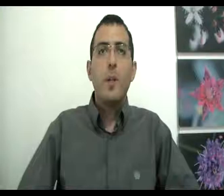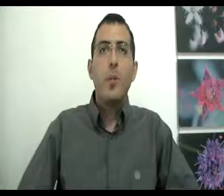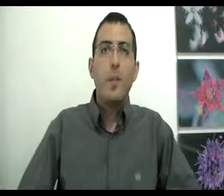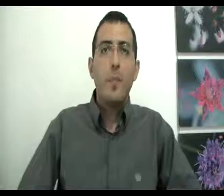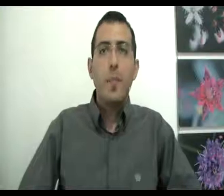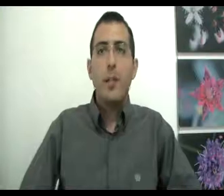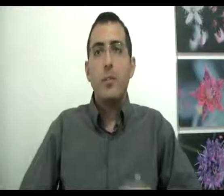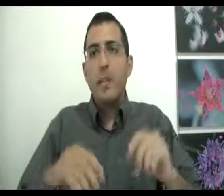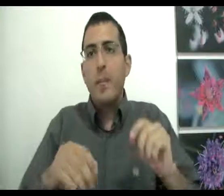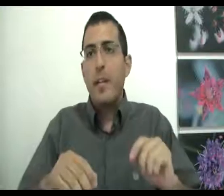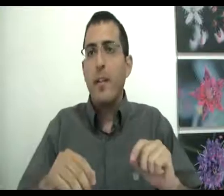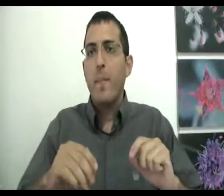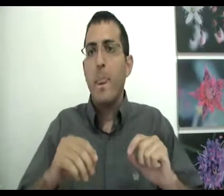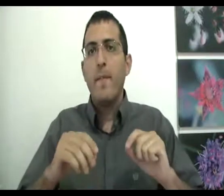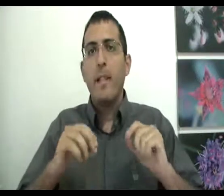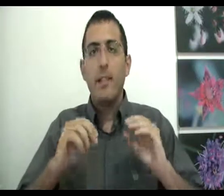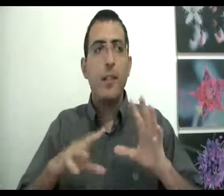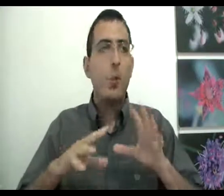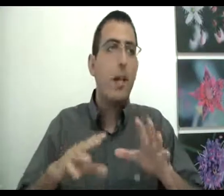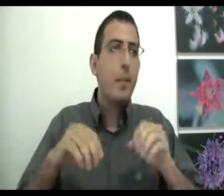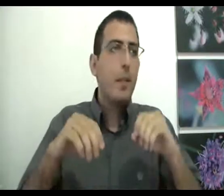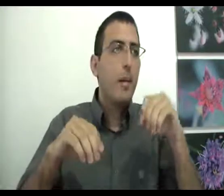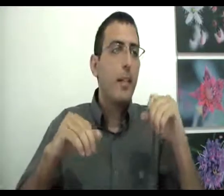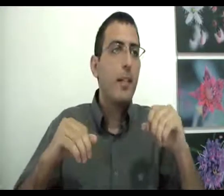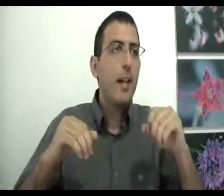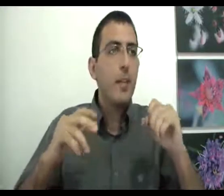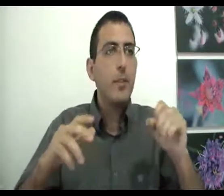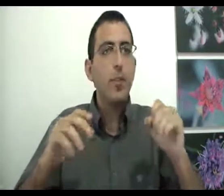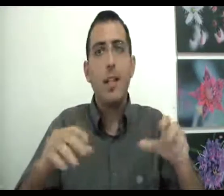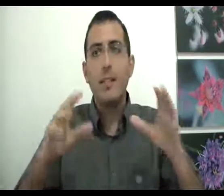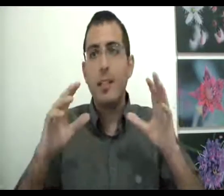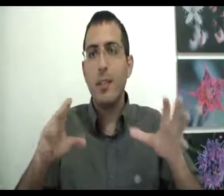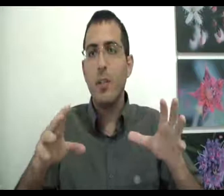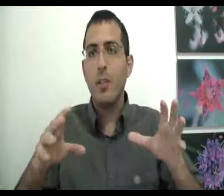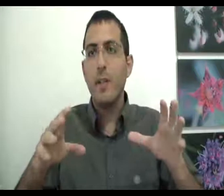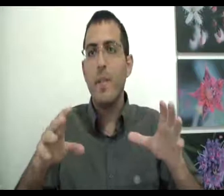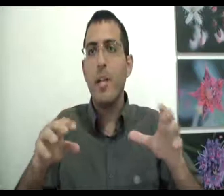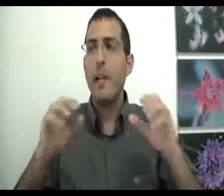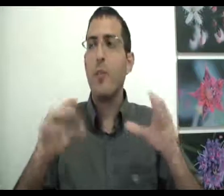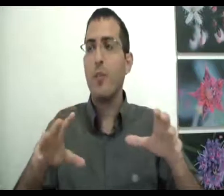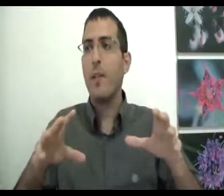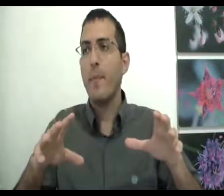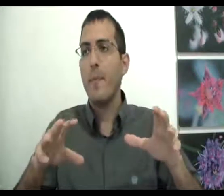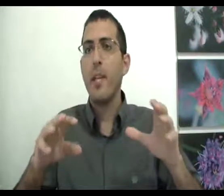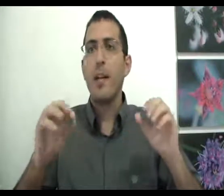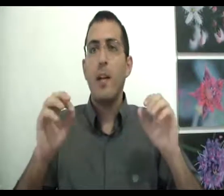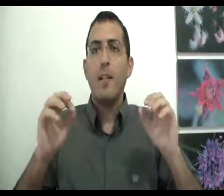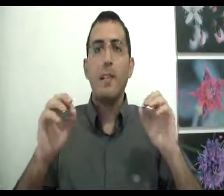כולם, הפעם אני רוצה לדבר ולתת נקודת מבט מעניינת על הנושא של הזיכרון האנושי וזה